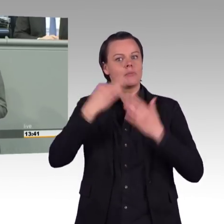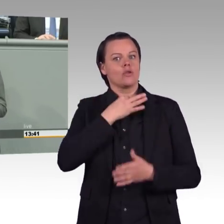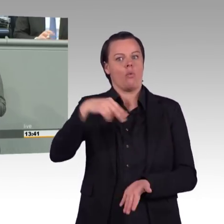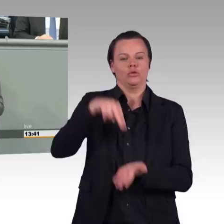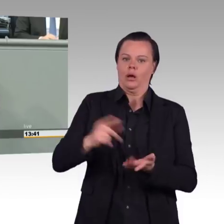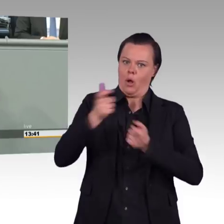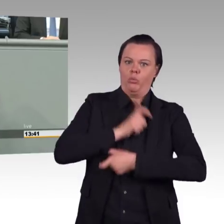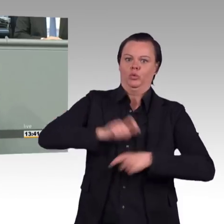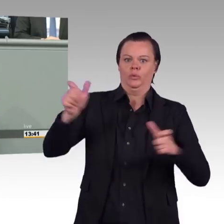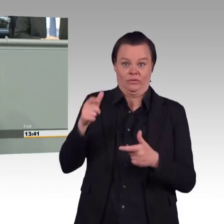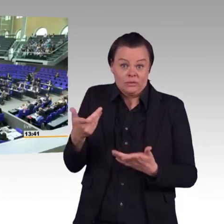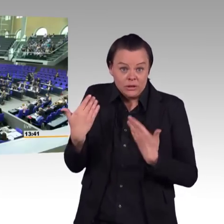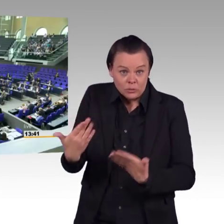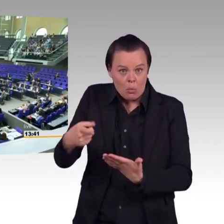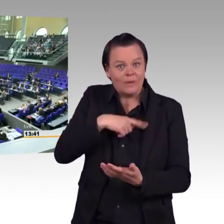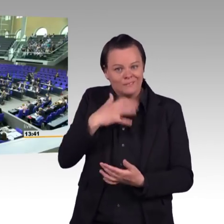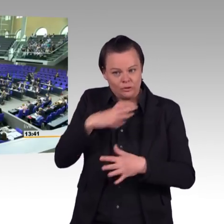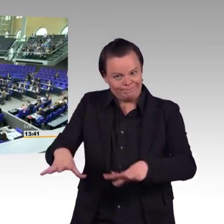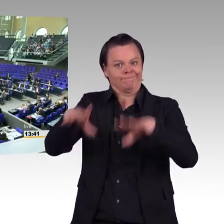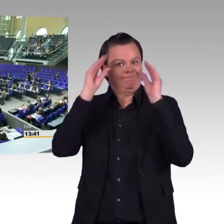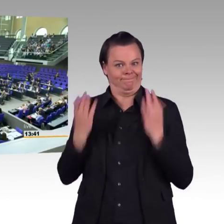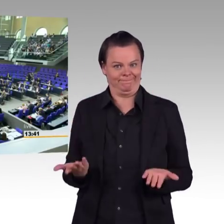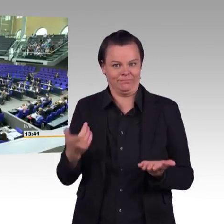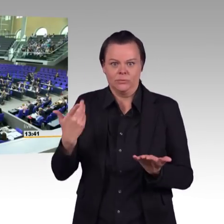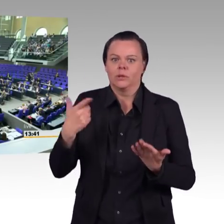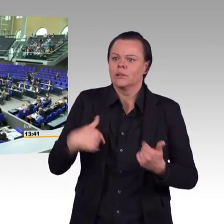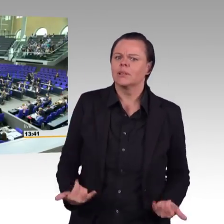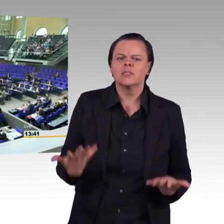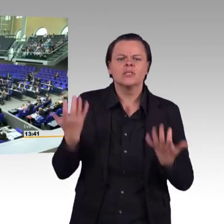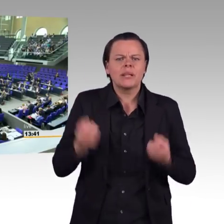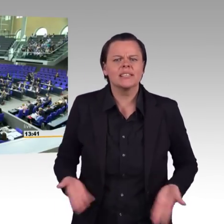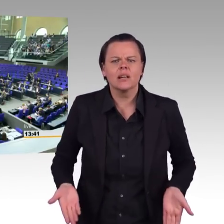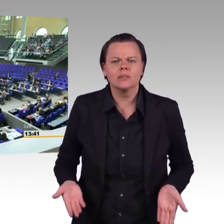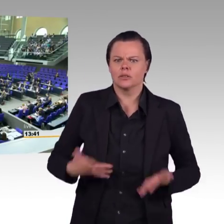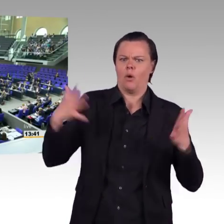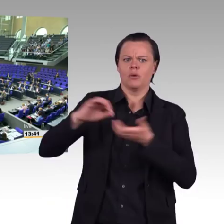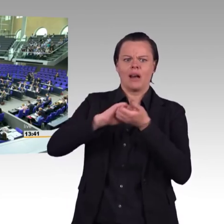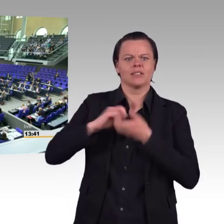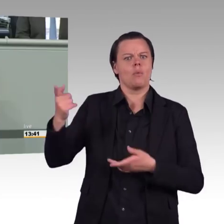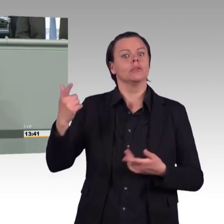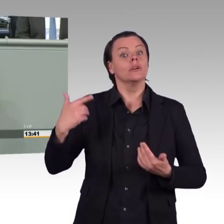Wir erleben also ein Nichtstun, während die Welt Feuer fängt. Und genau das ist die